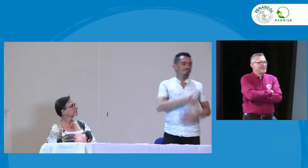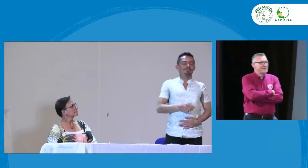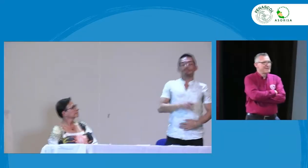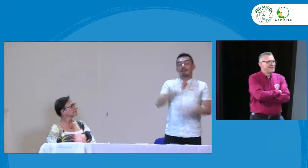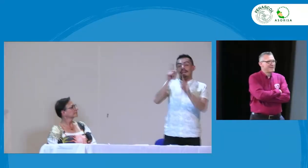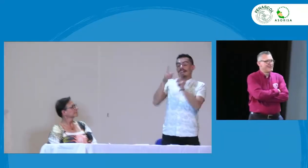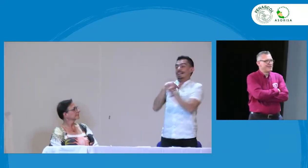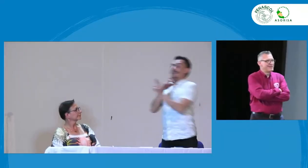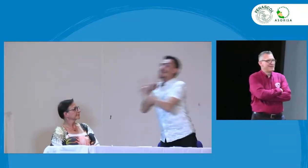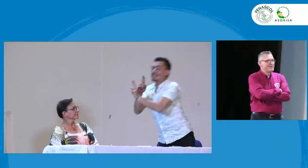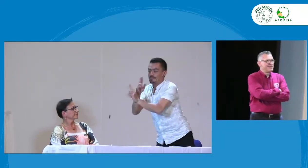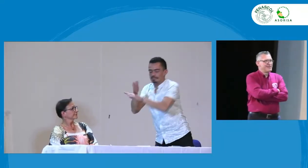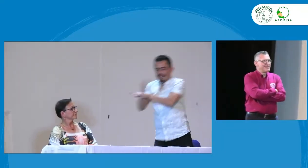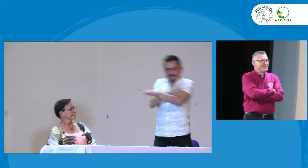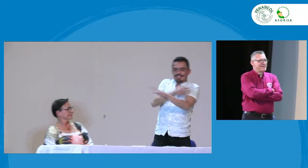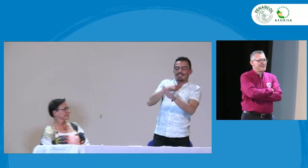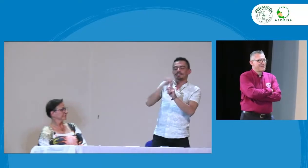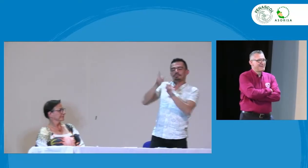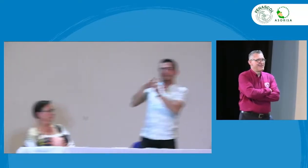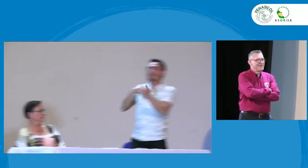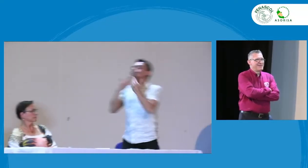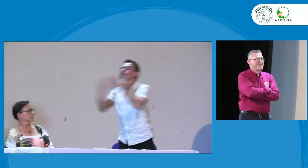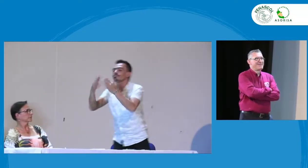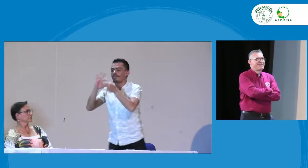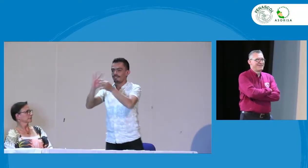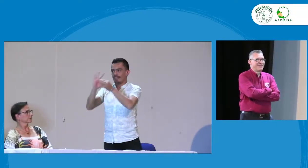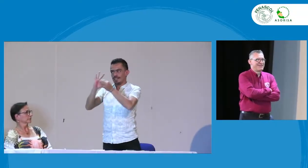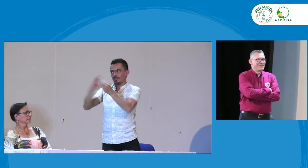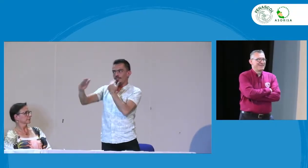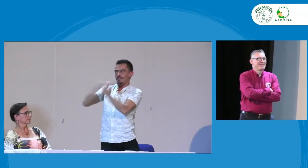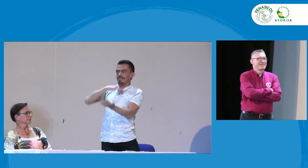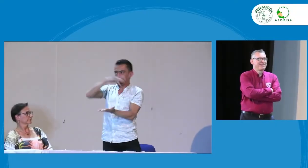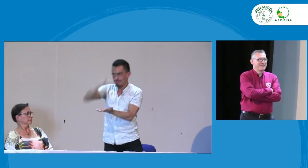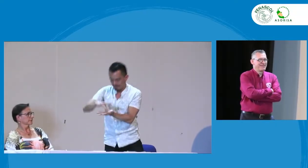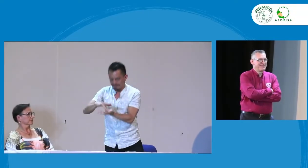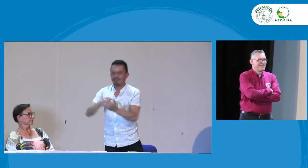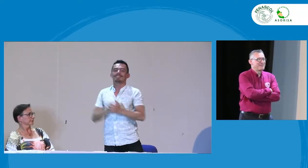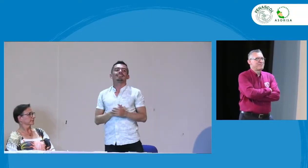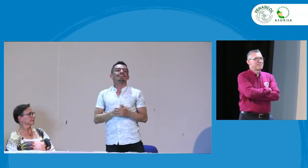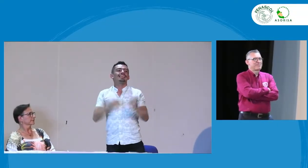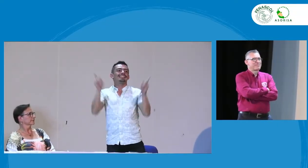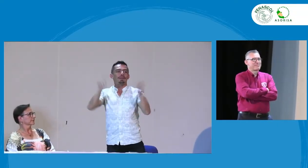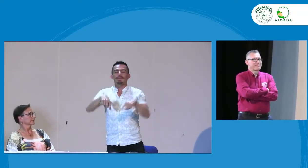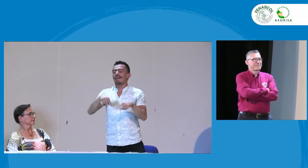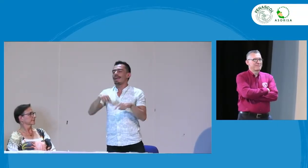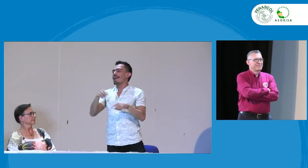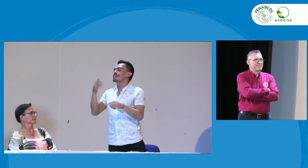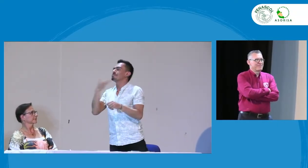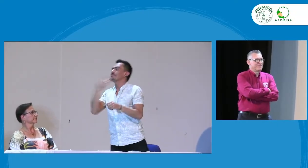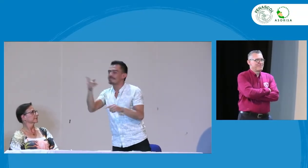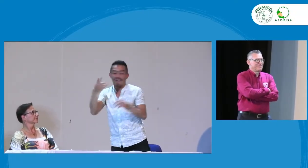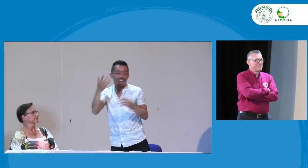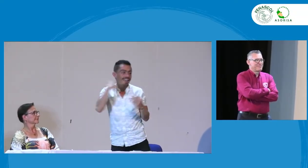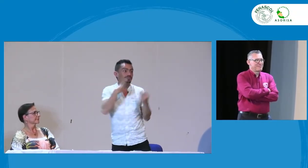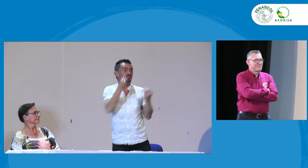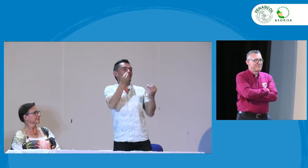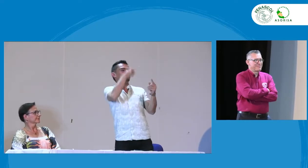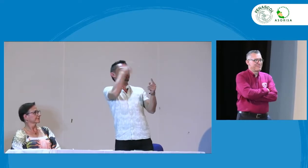Bueno muy buenas tardes inicialmente antes de dar una respuesta quisiera agradecer a la Federación Nacional de Sordos por la